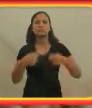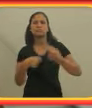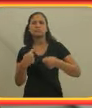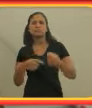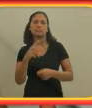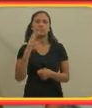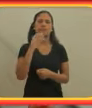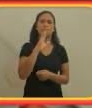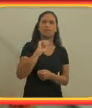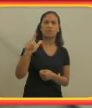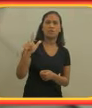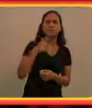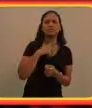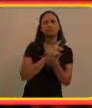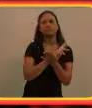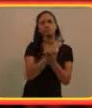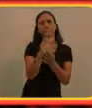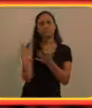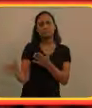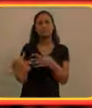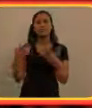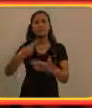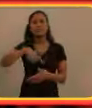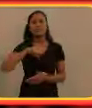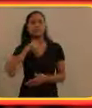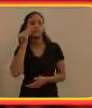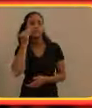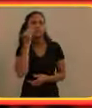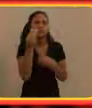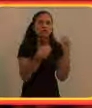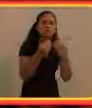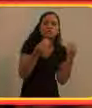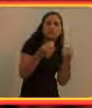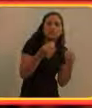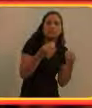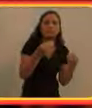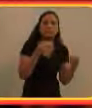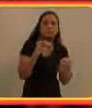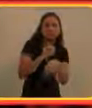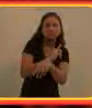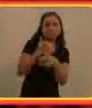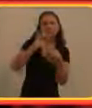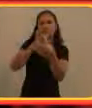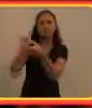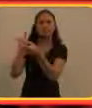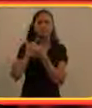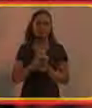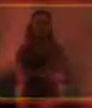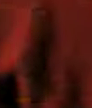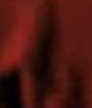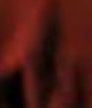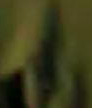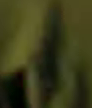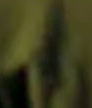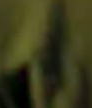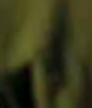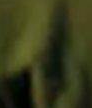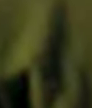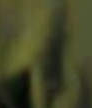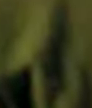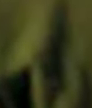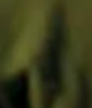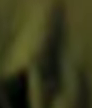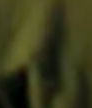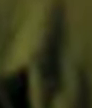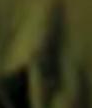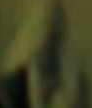você tem as diferentes frequências. Então a gente tenta cada vez pôr uma frequenciazinha nova. Homem